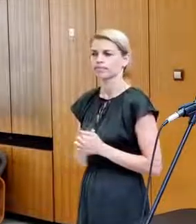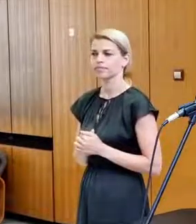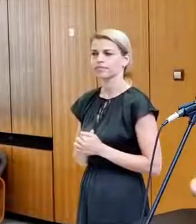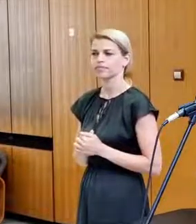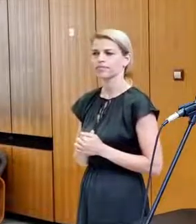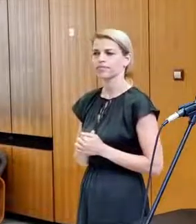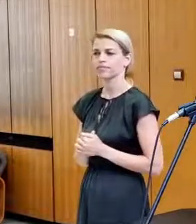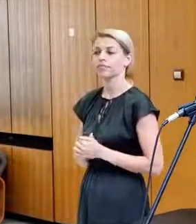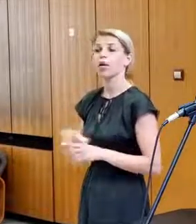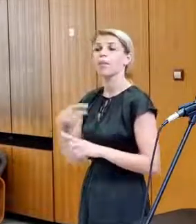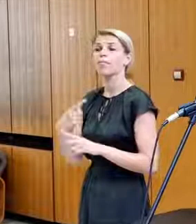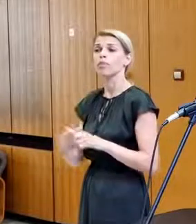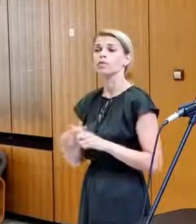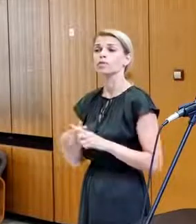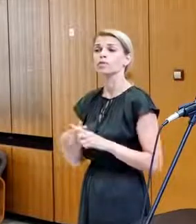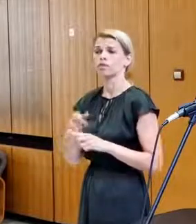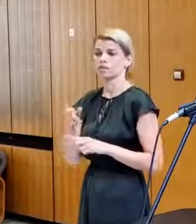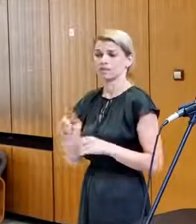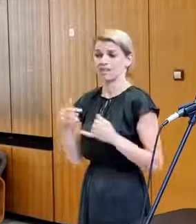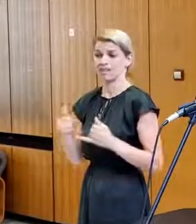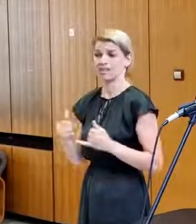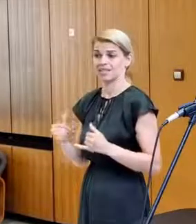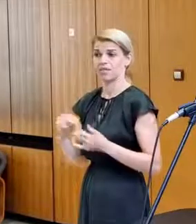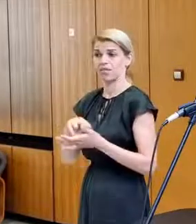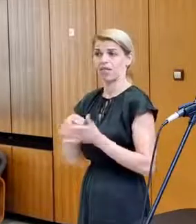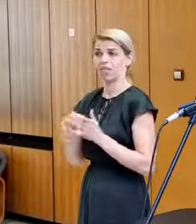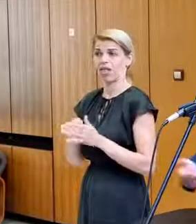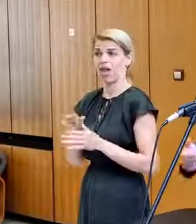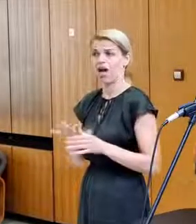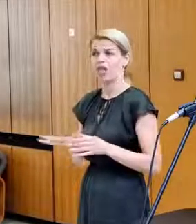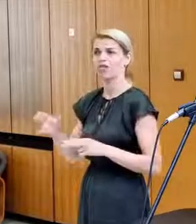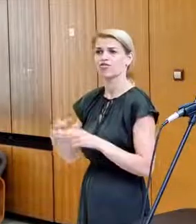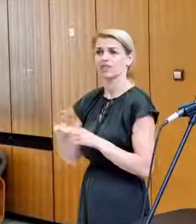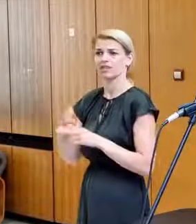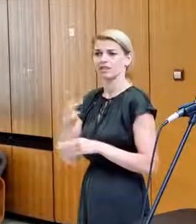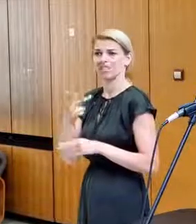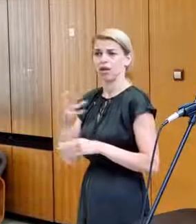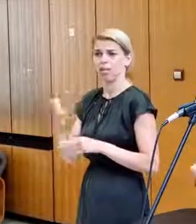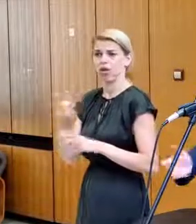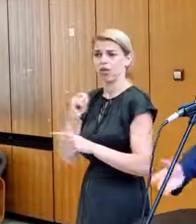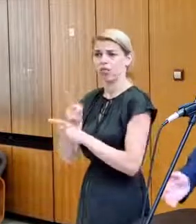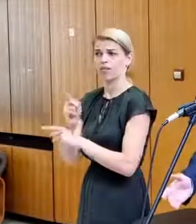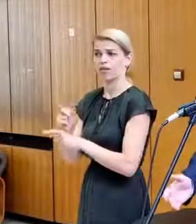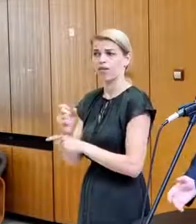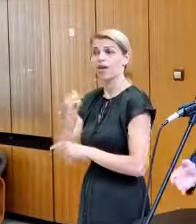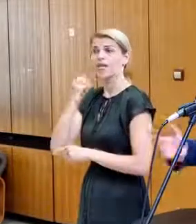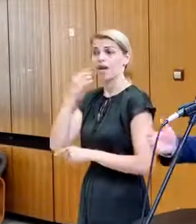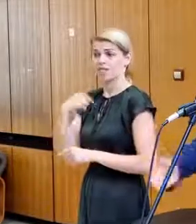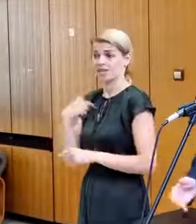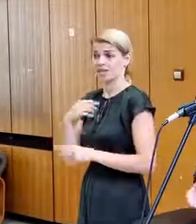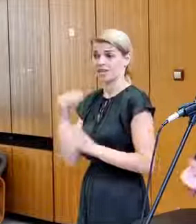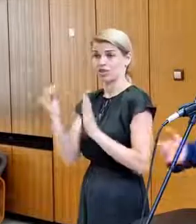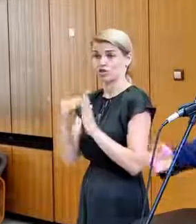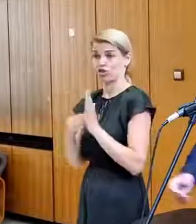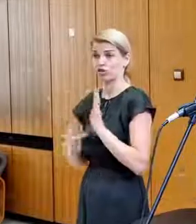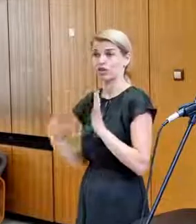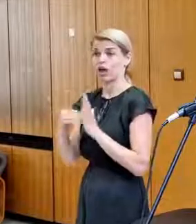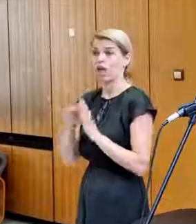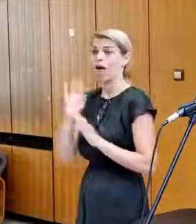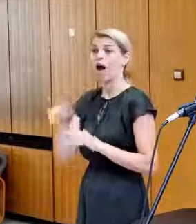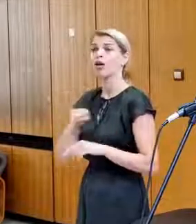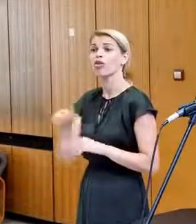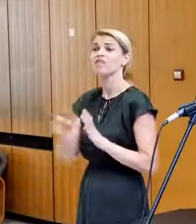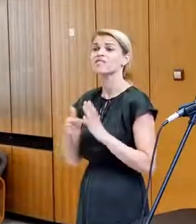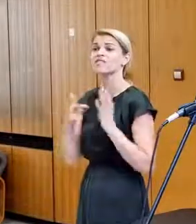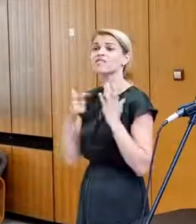a zároveň toľko krajín v súčasnosti plánuje F-35-ky objednať, že keby sme sa zariadili do zoznamu, tak nedostaneme ani v roku 2024, ani 2026, ani 2028,